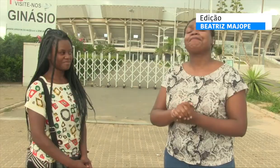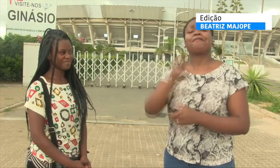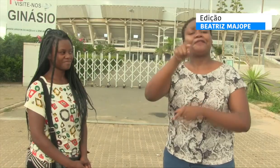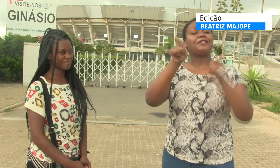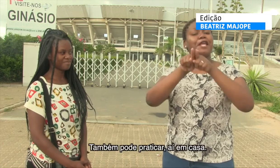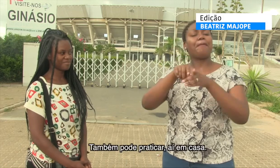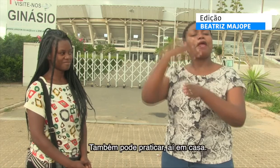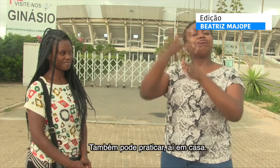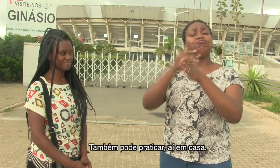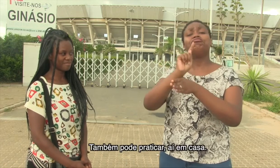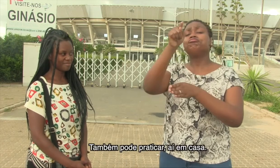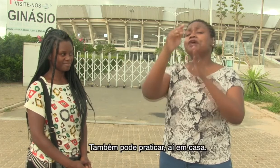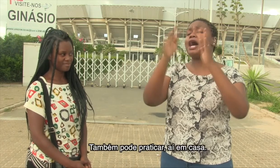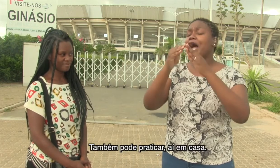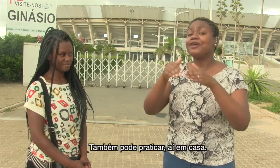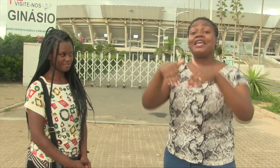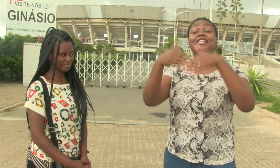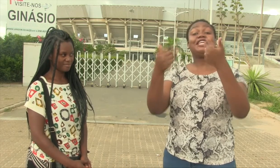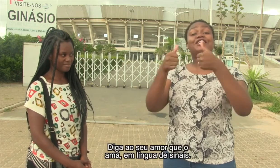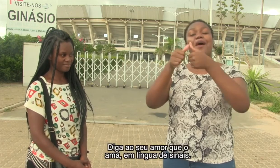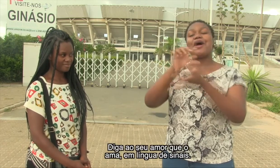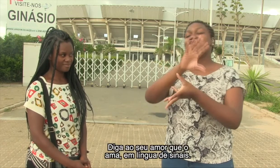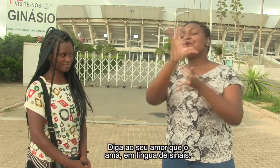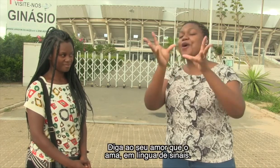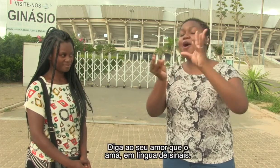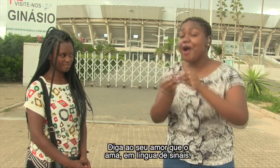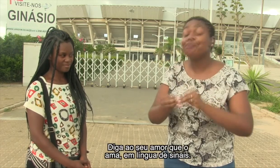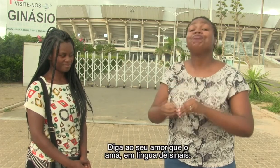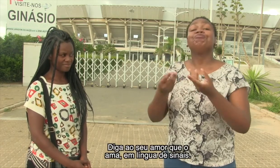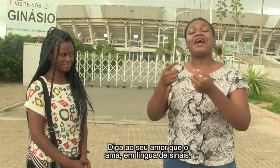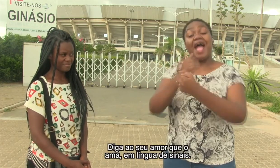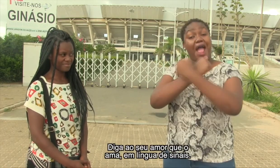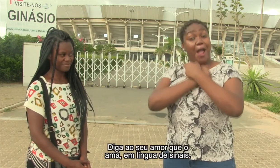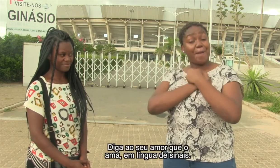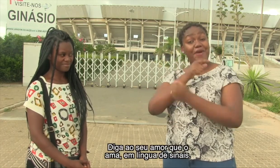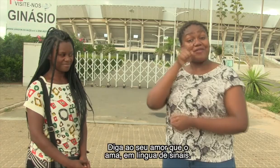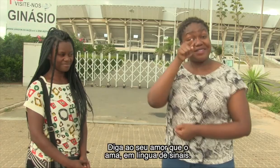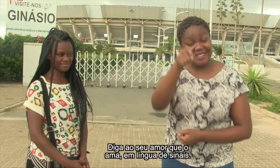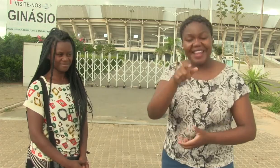Também pode praticar em casa. Diga o seu amor e o amo em língua de sinais.